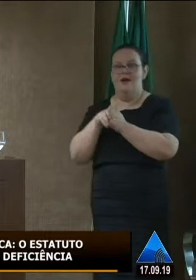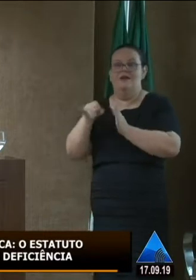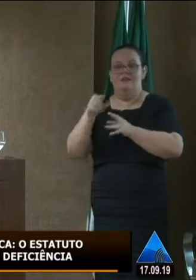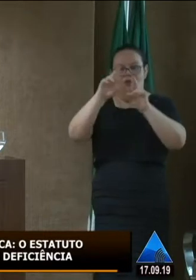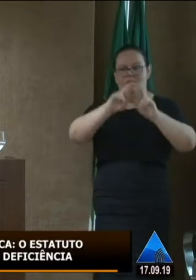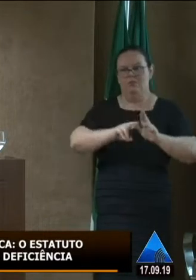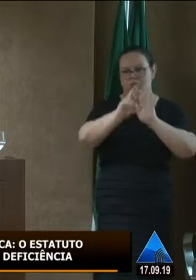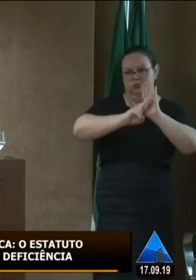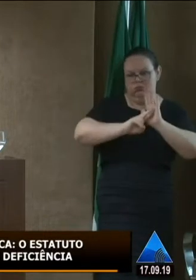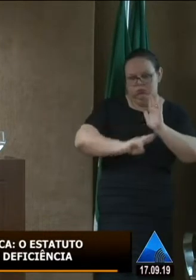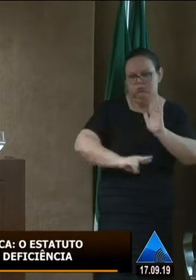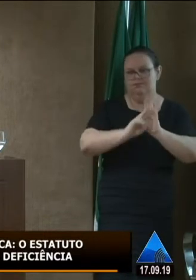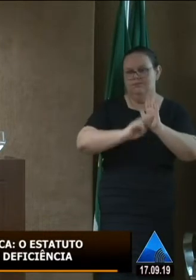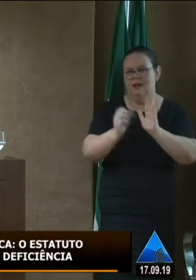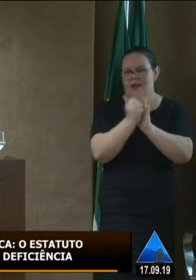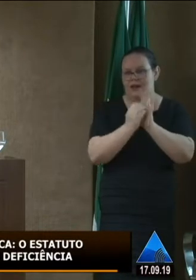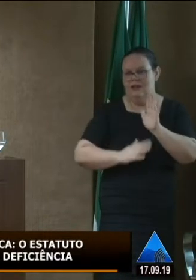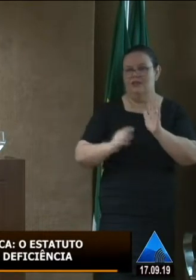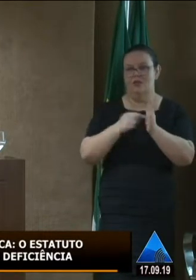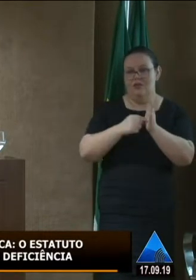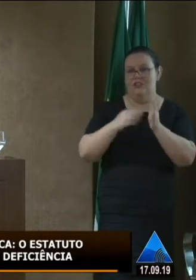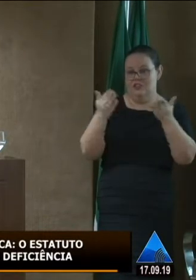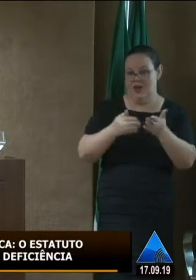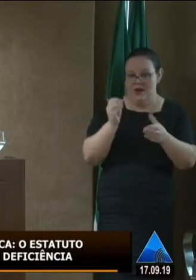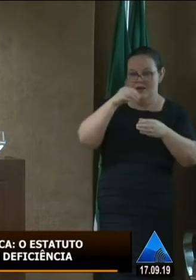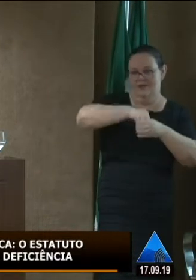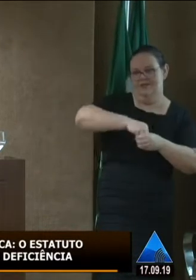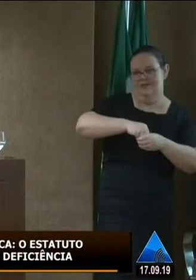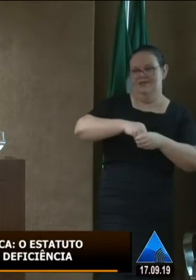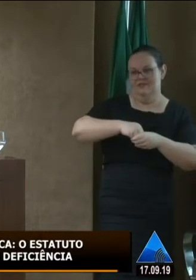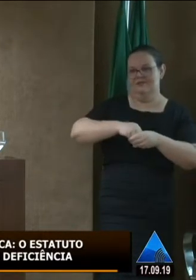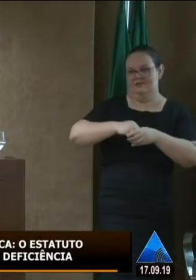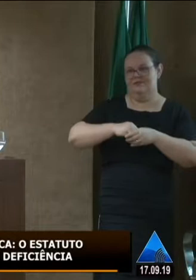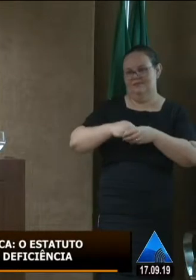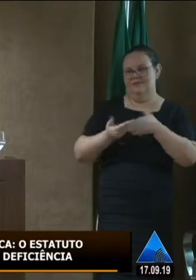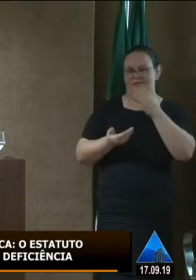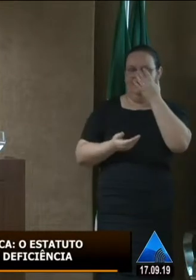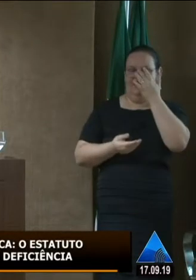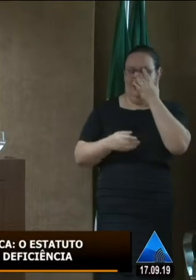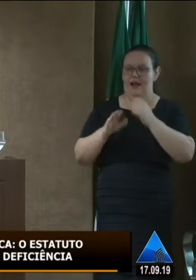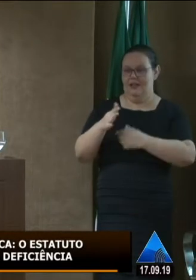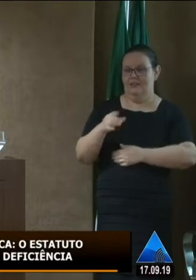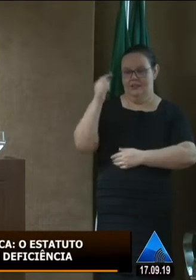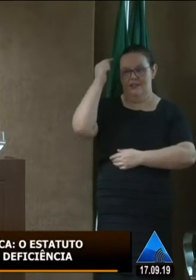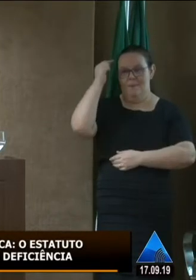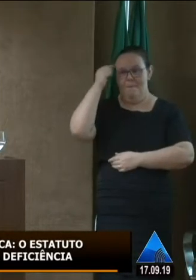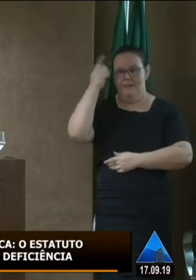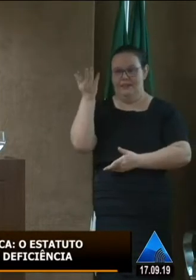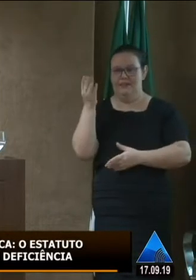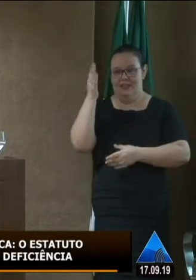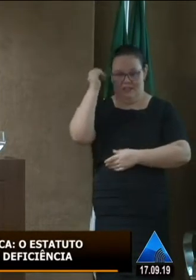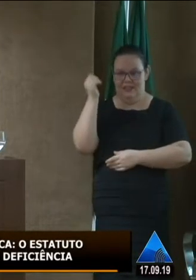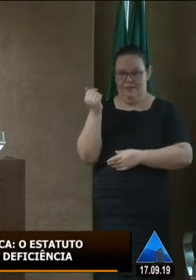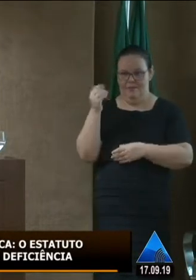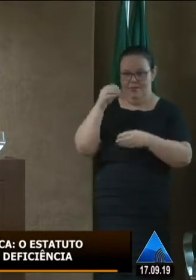relatório aquelas ações ali já foram implementadas mesmo que a gente saiba que elas nem tiveram início ainda mas a gente cobra